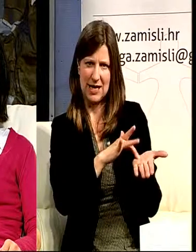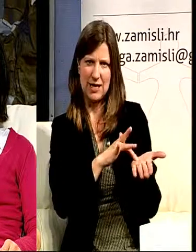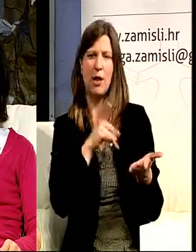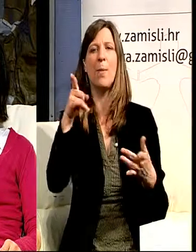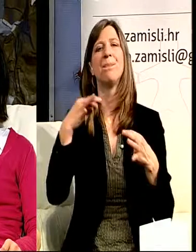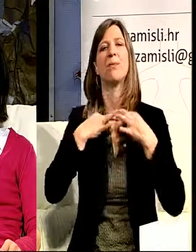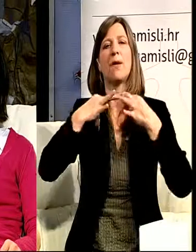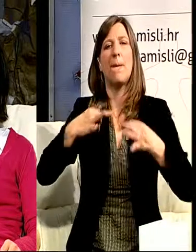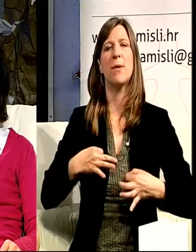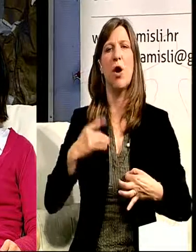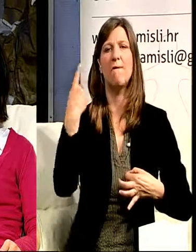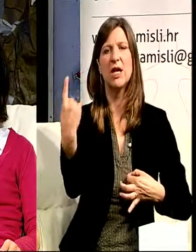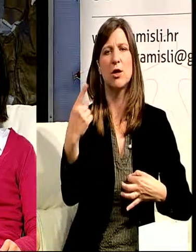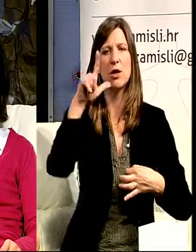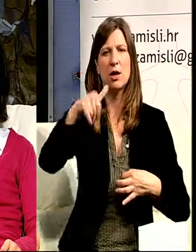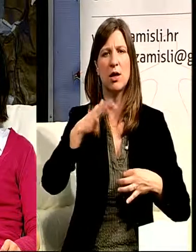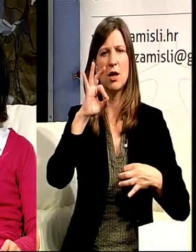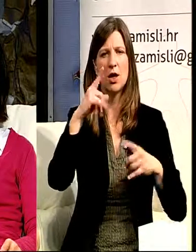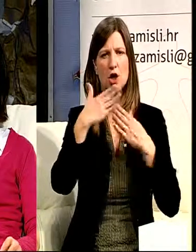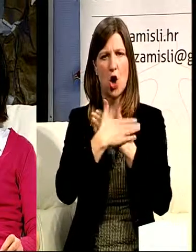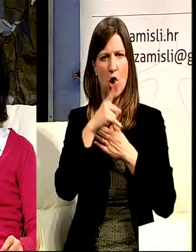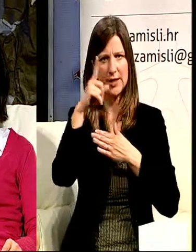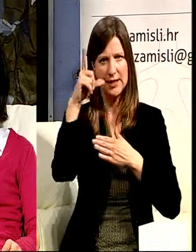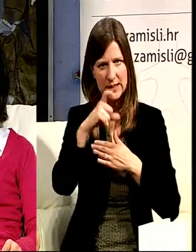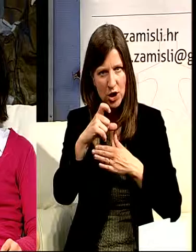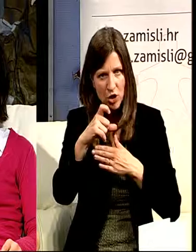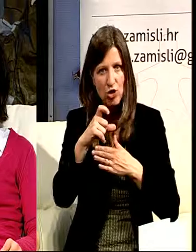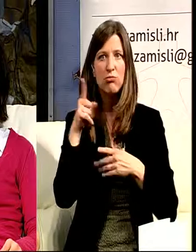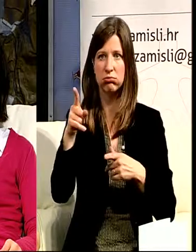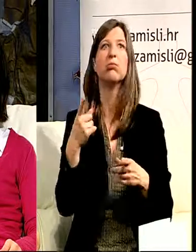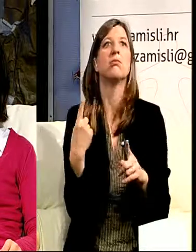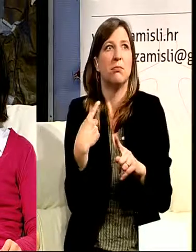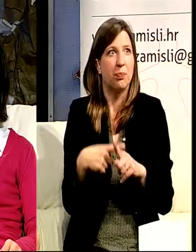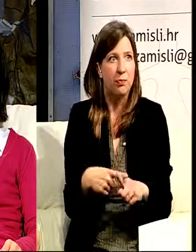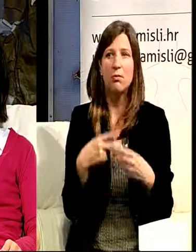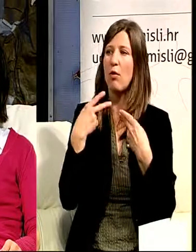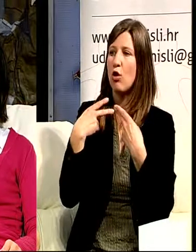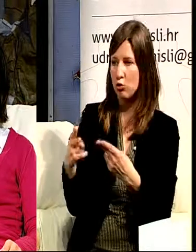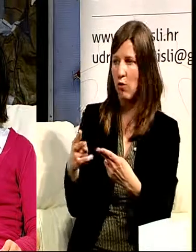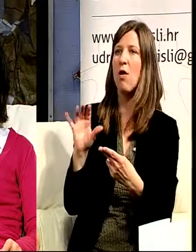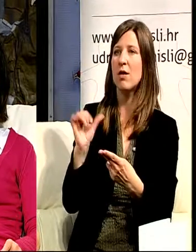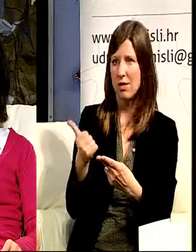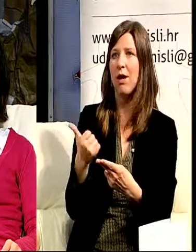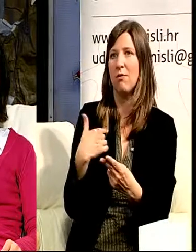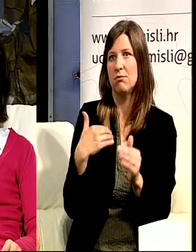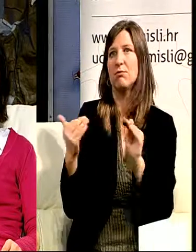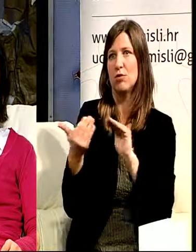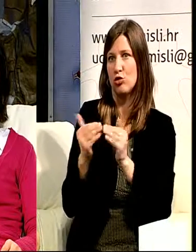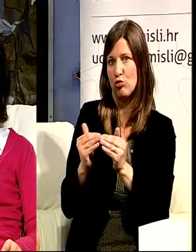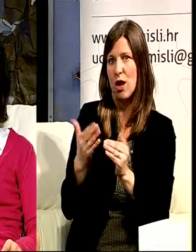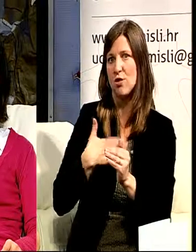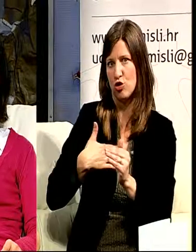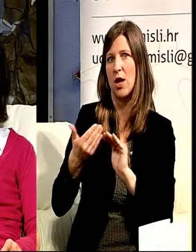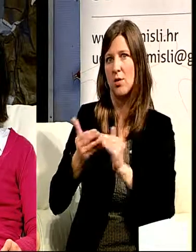ekipom je pozitivno odgovorio na našu ponudu i odradili smo